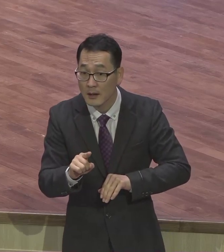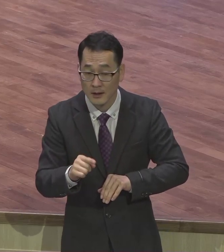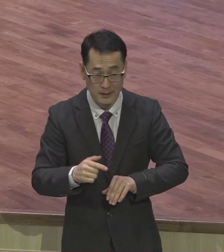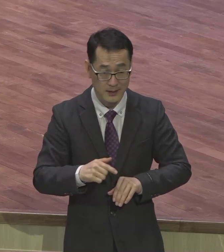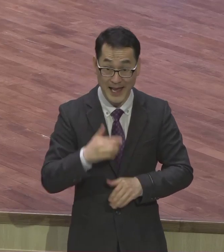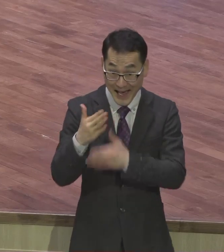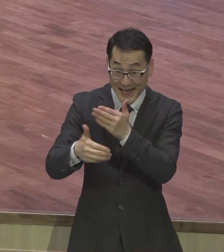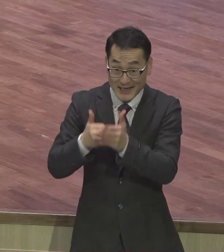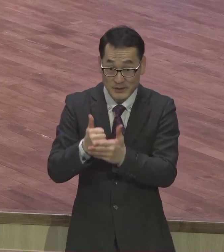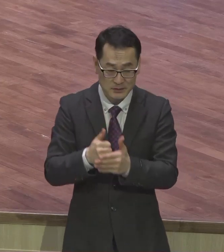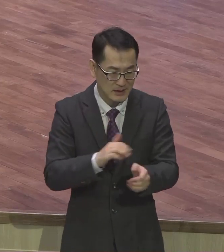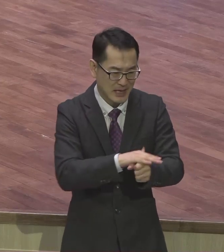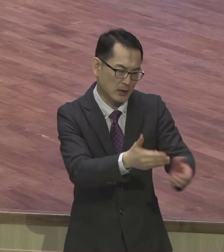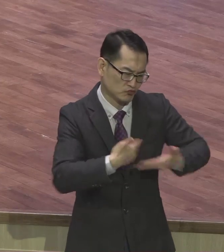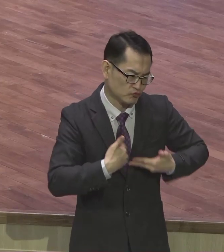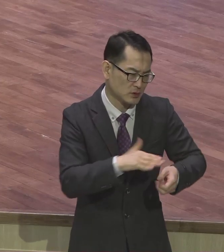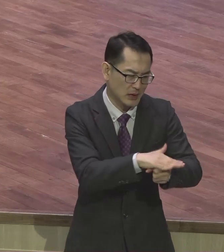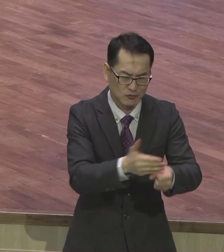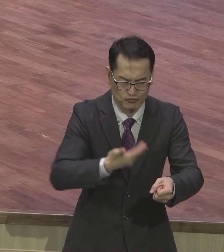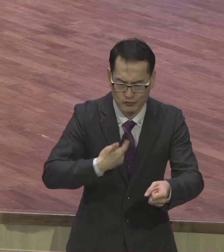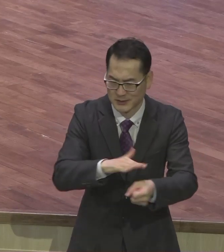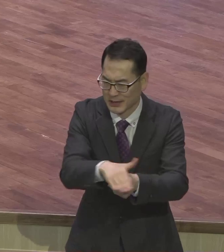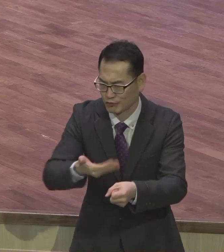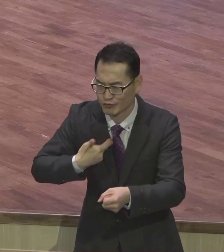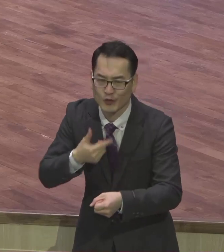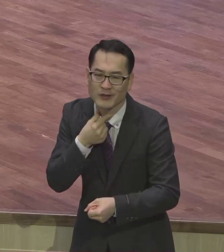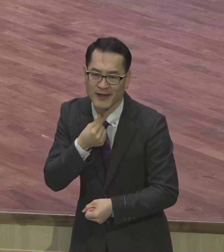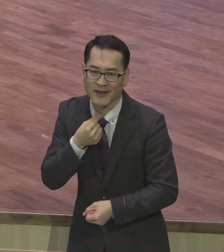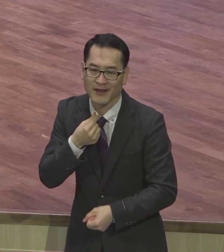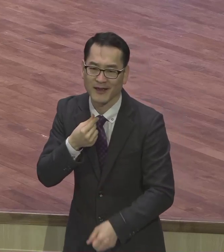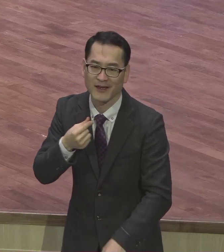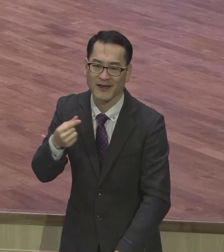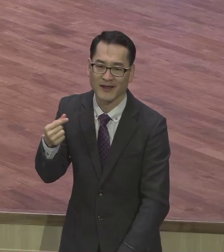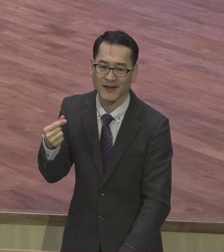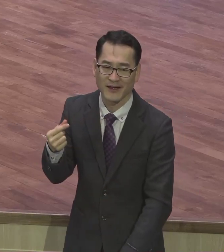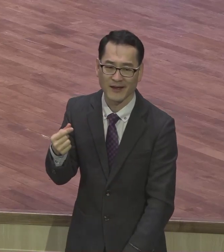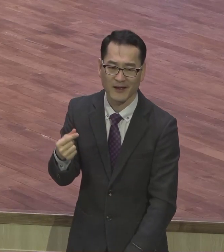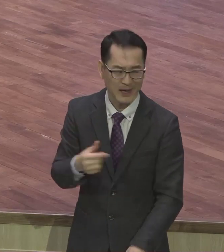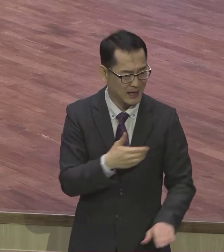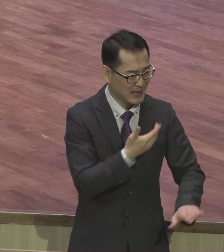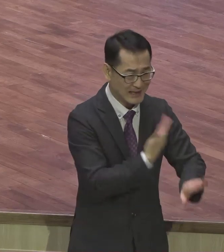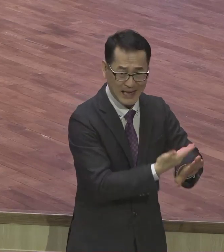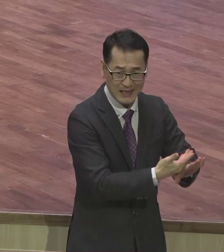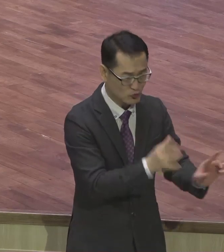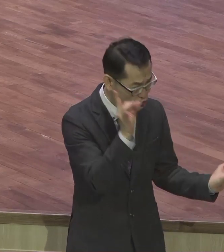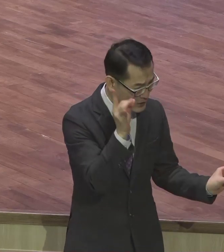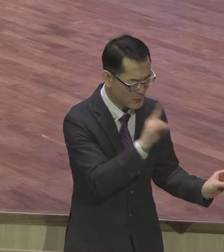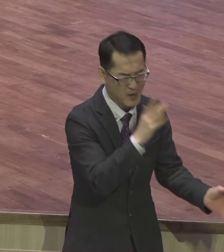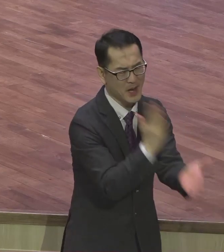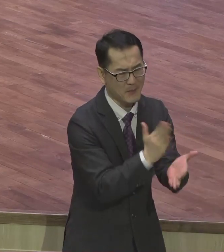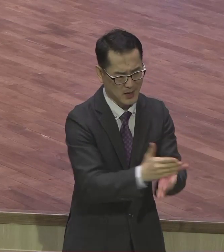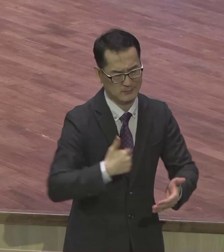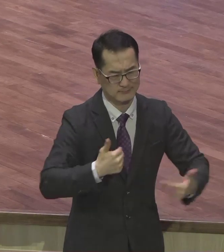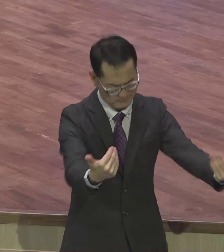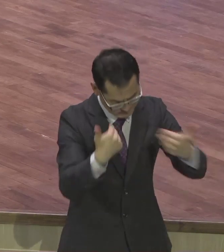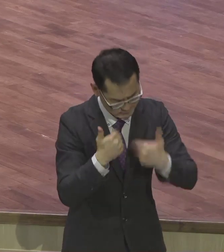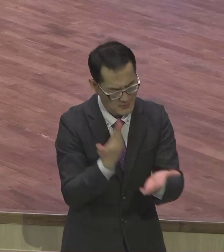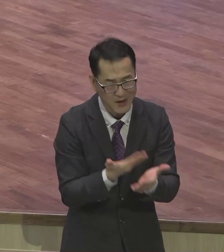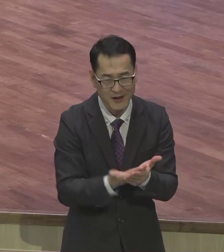바래요. 큰일 났지 자기만 사랑해달래요. 하나님만 사랑해달래요. 심지어